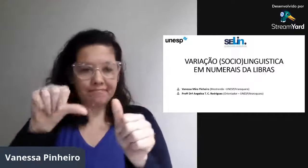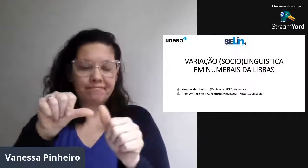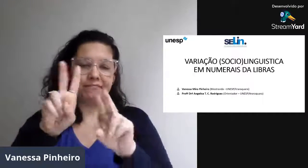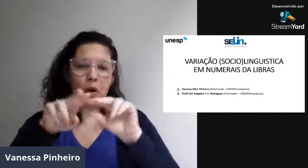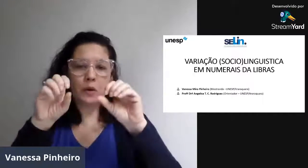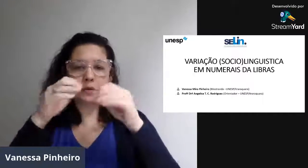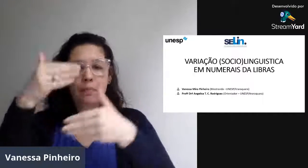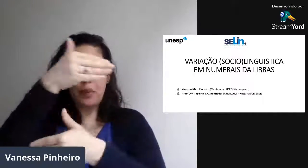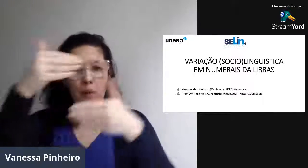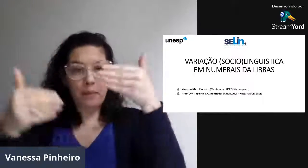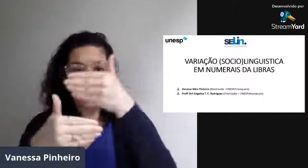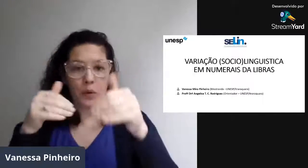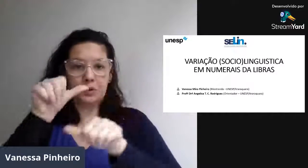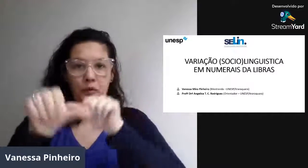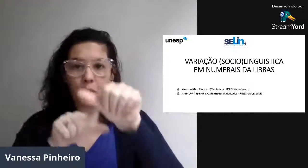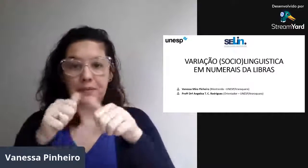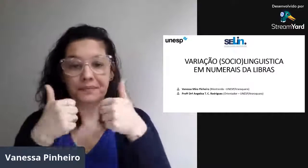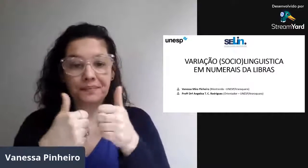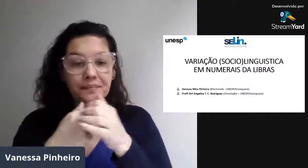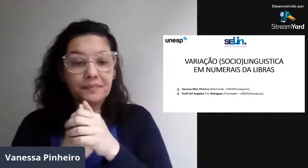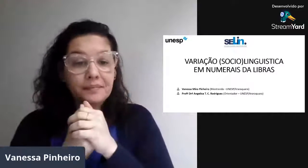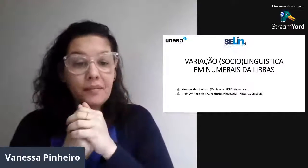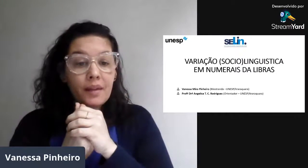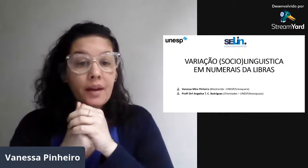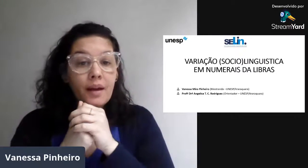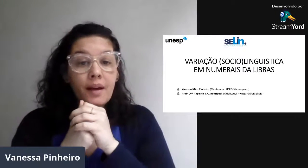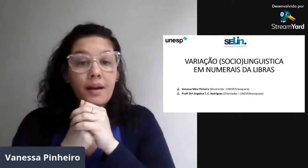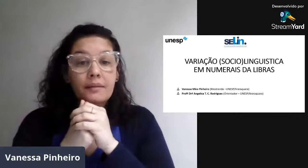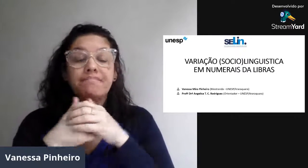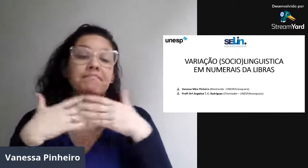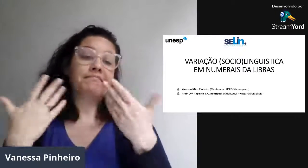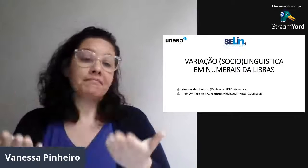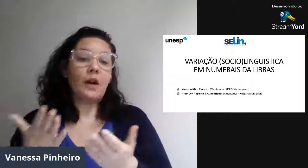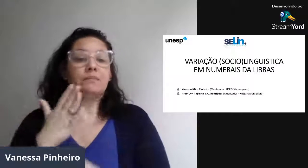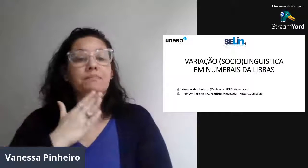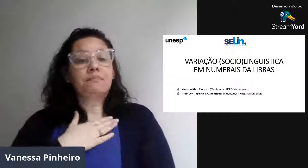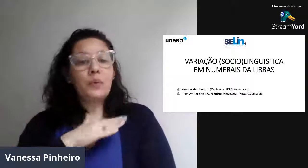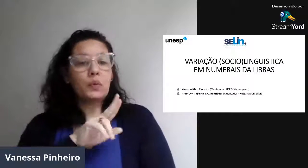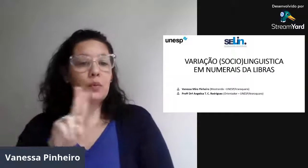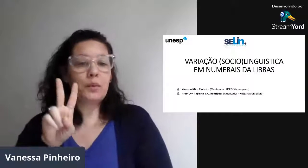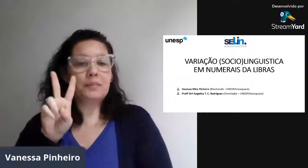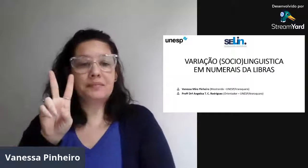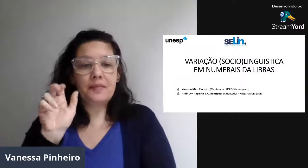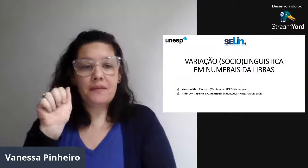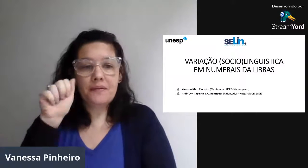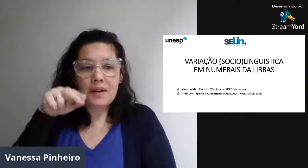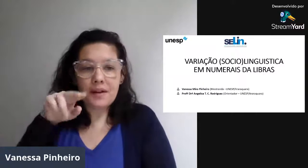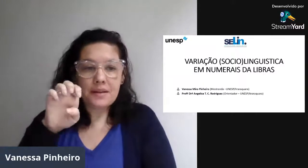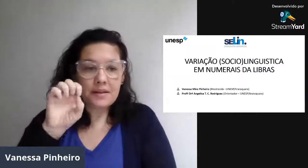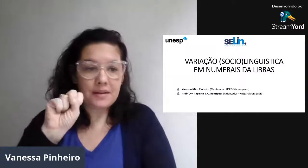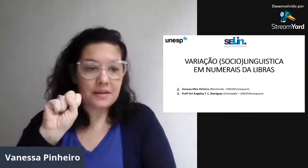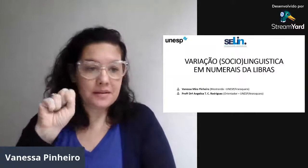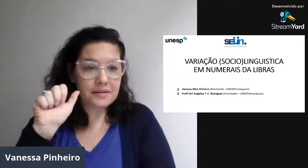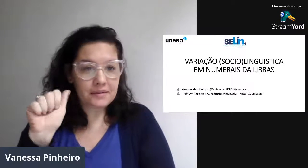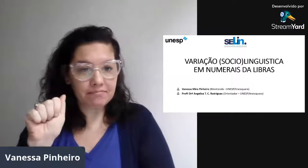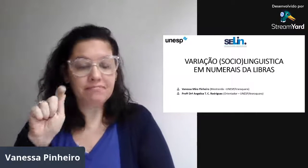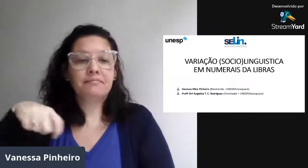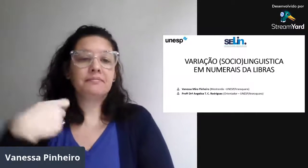Eu vou ter um pouco perdido aqui com as trocas de slides, mas vamos lá. Vou tentar. Bom, meu nome é Vanessa.